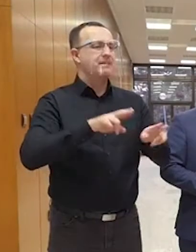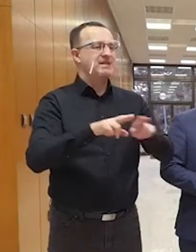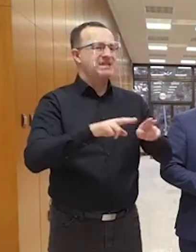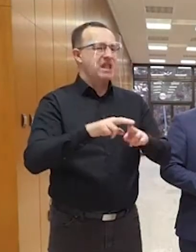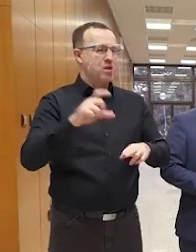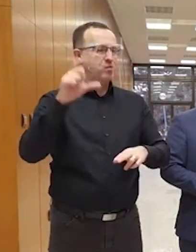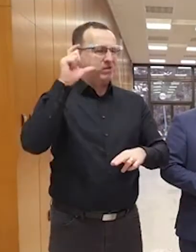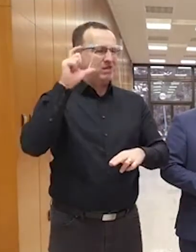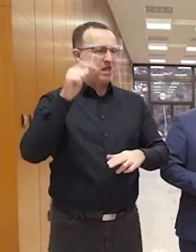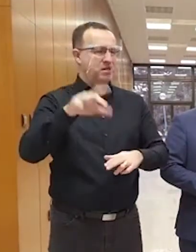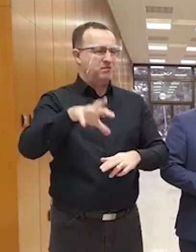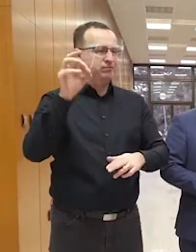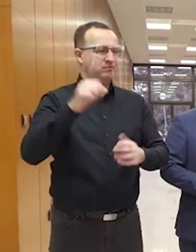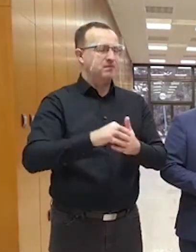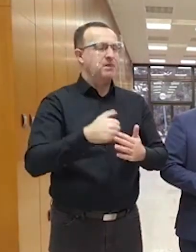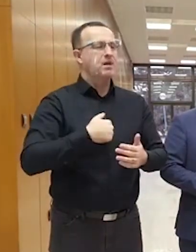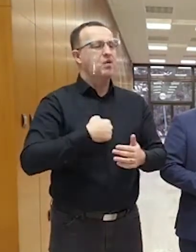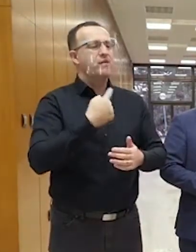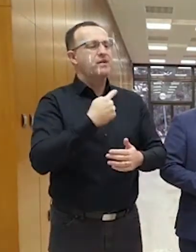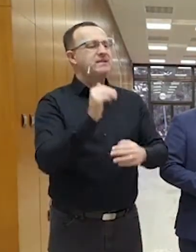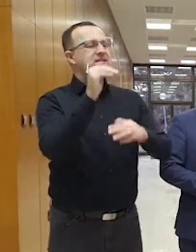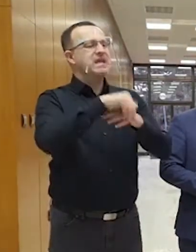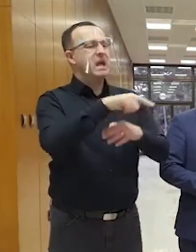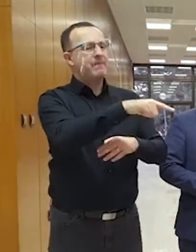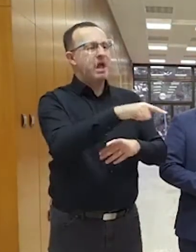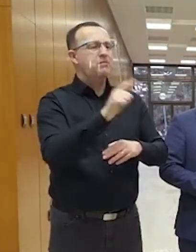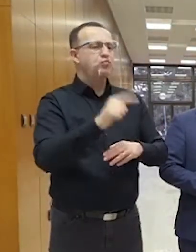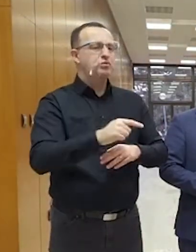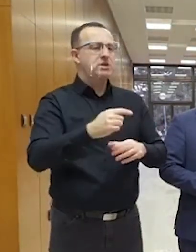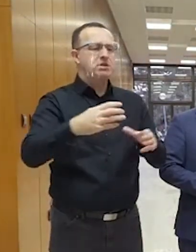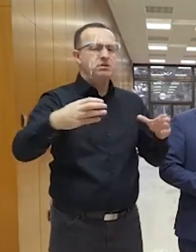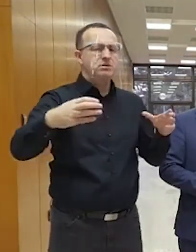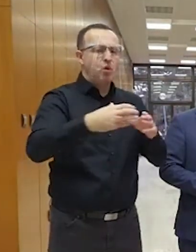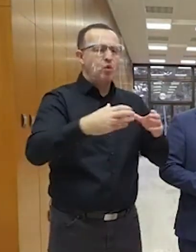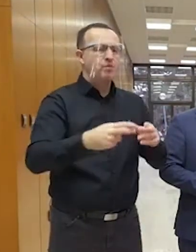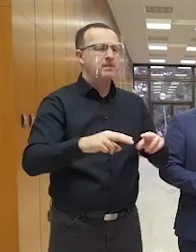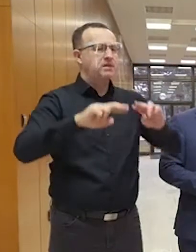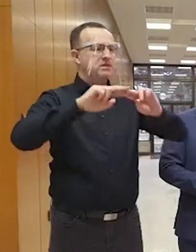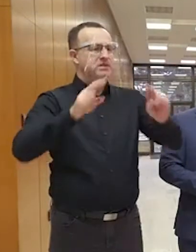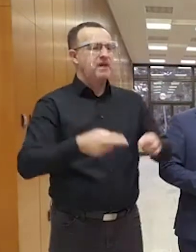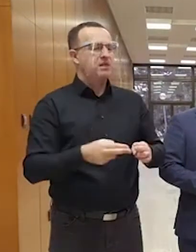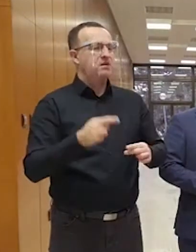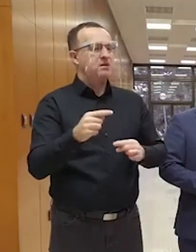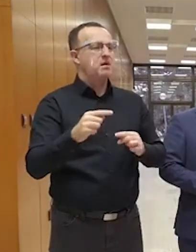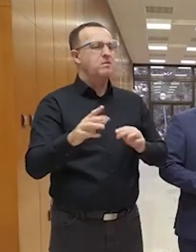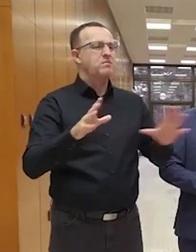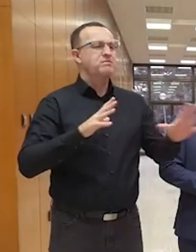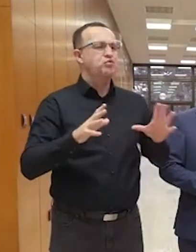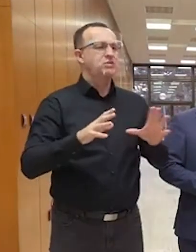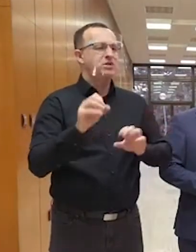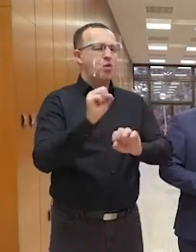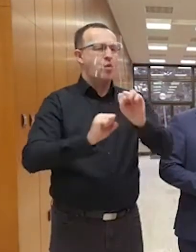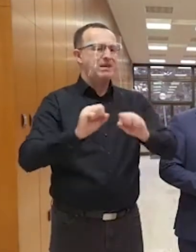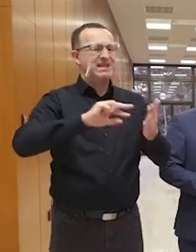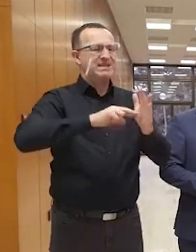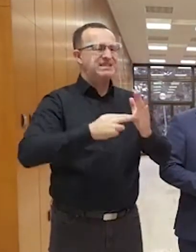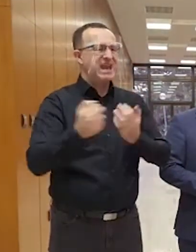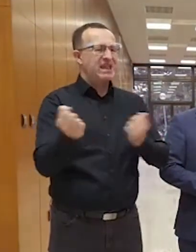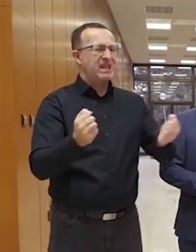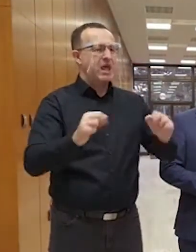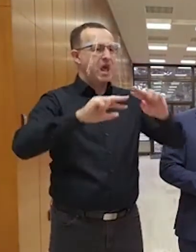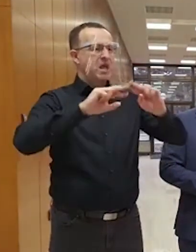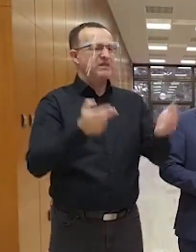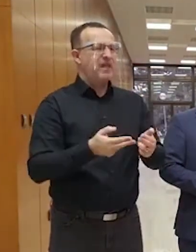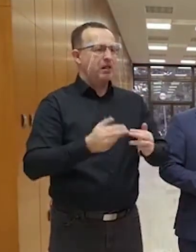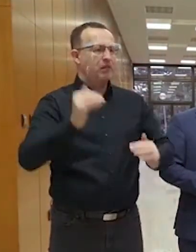západ, ale to sú slobodné demokracie, držali spolu, lebo ten svet, ktorý popisujeme v bezpečnostnej a obrannej stratégie, je tak rozkývaný,